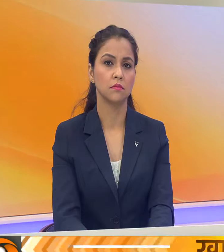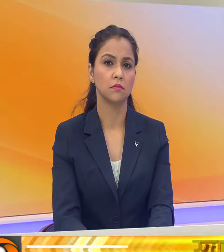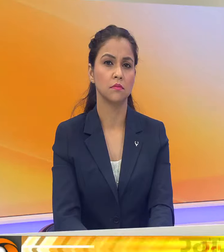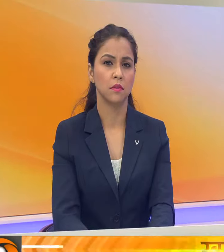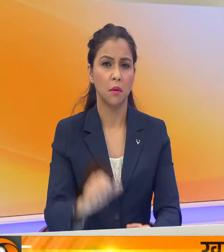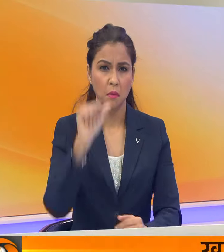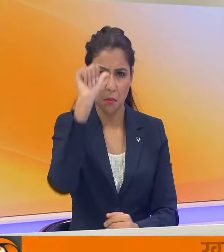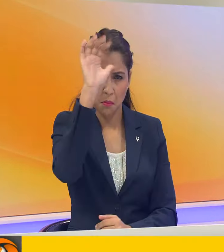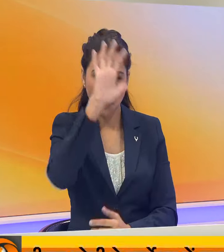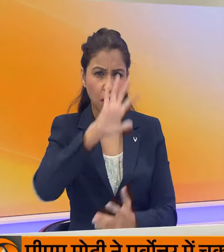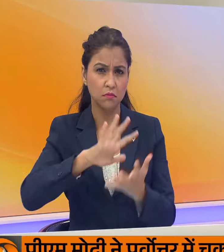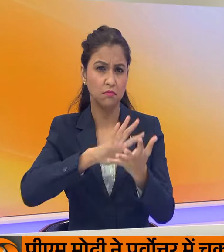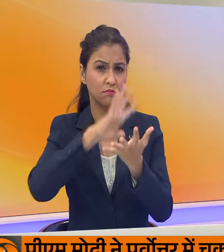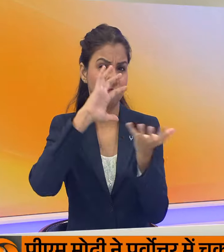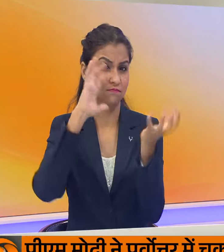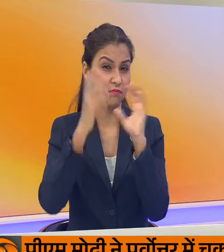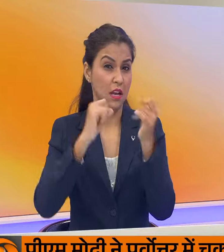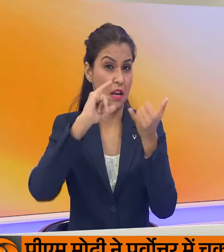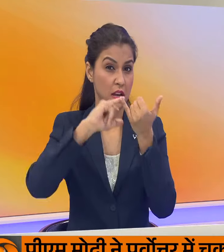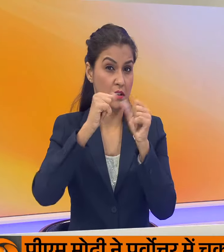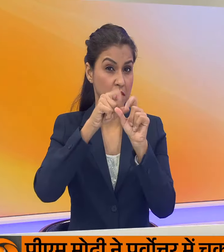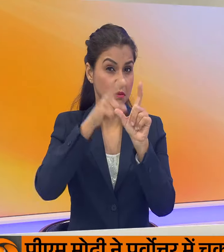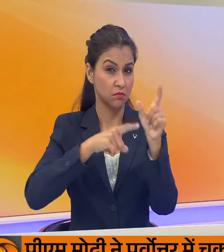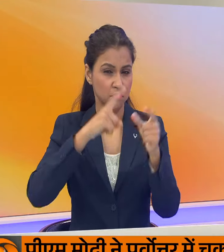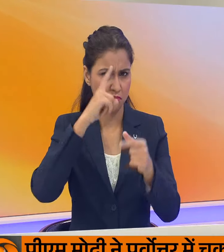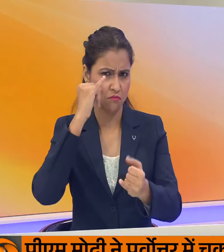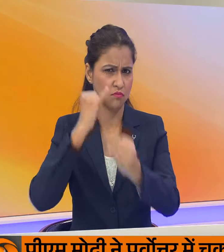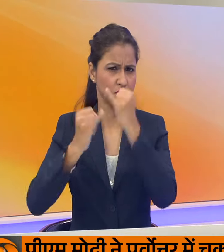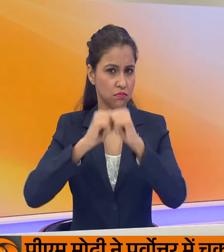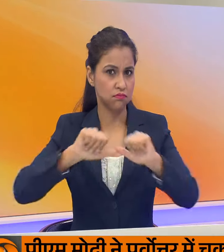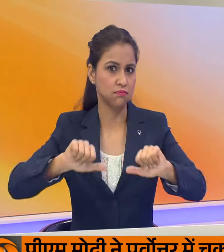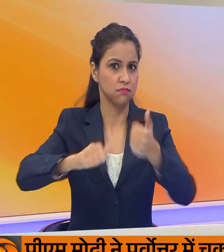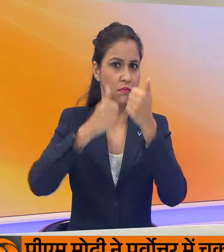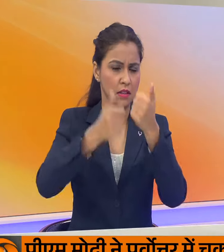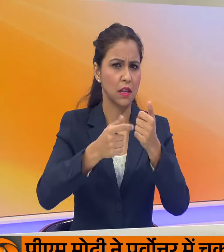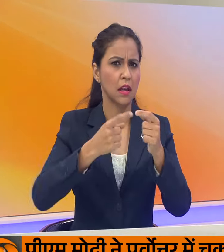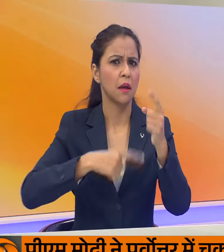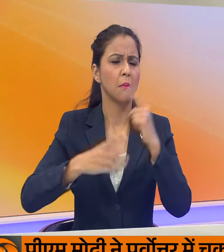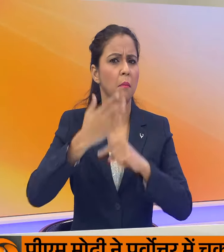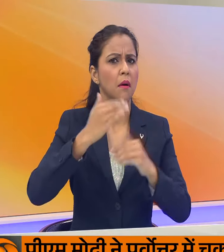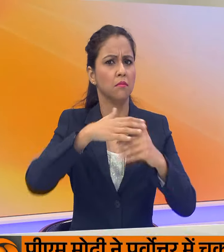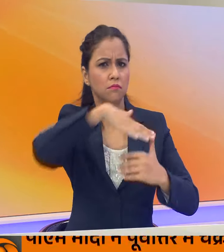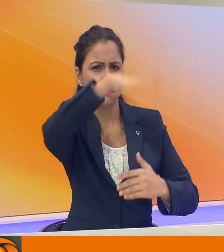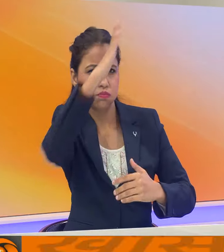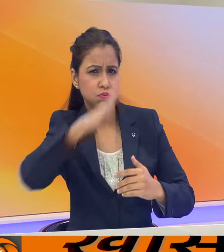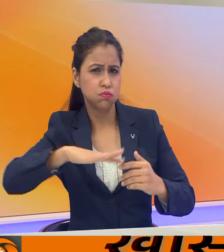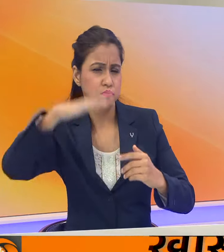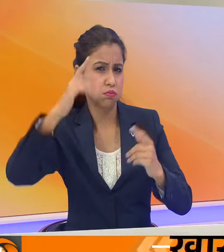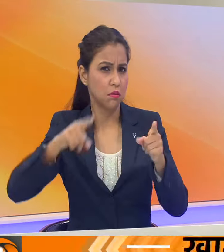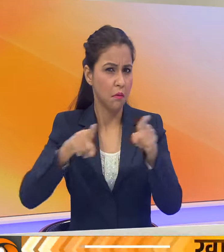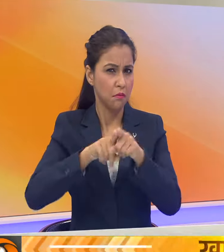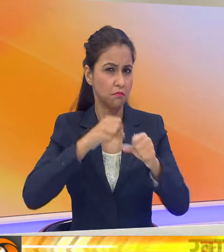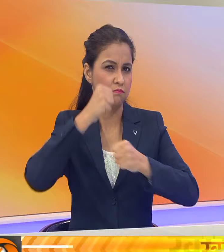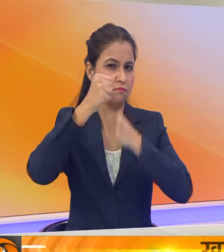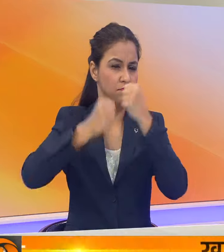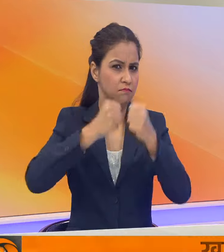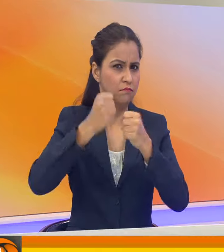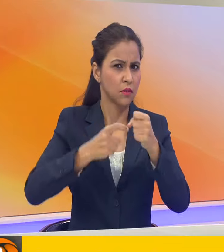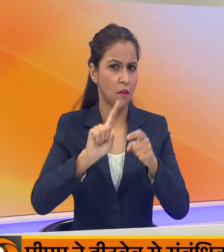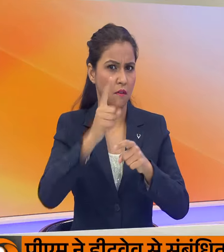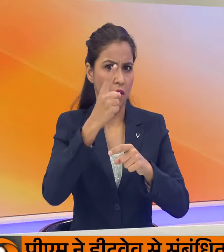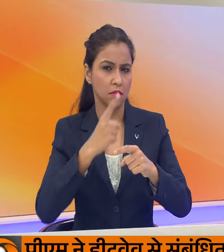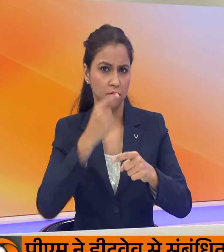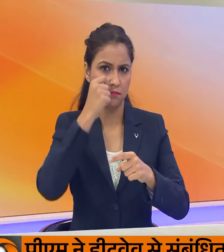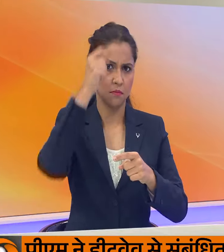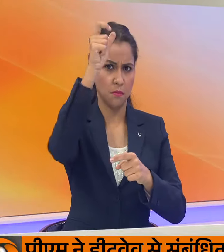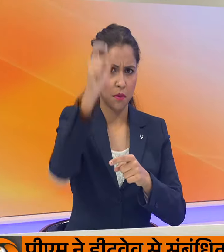भारती परवता रोही सत्यदीब गुपता ने इतिहास रच दिया सत्यदीब एक सीजन में माउंट एवरेस्ट और माउंट लहोथ से पर चढ़ाई करने वाले पहले व्यक्ति बन